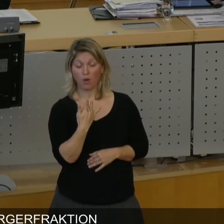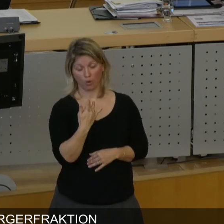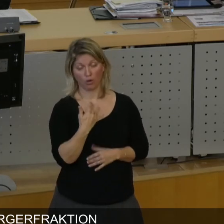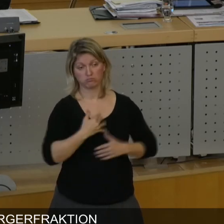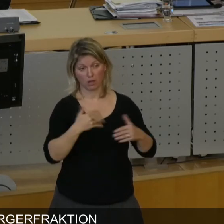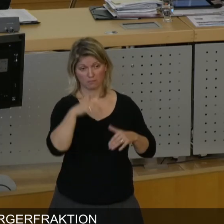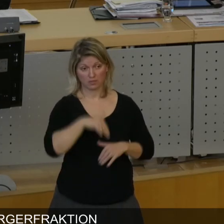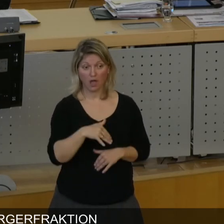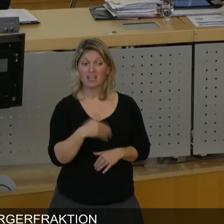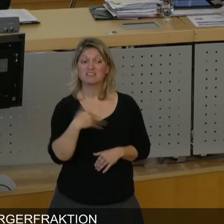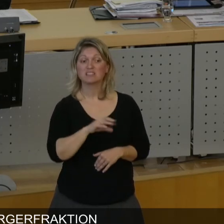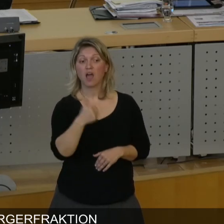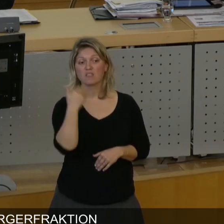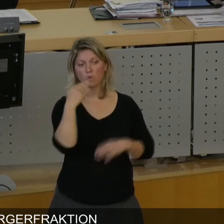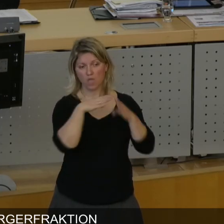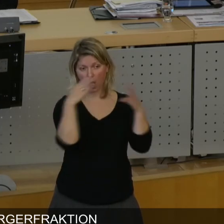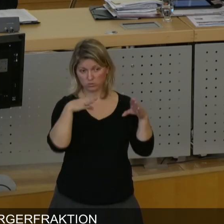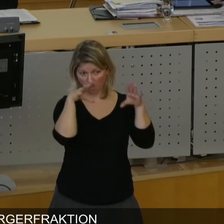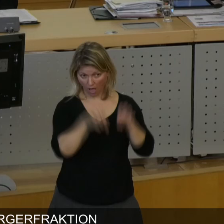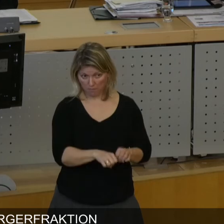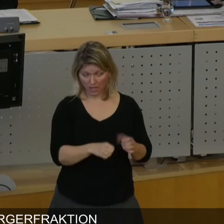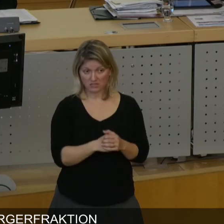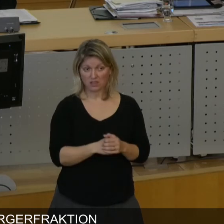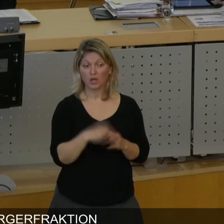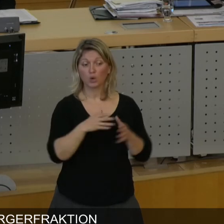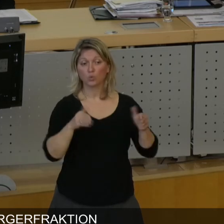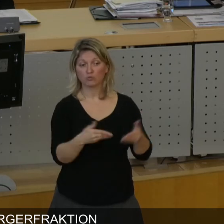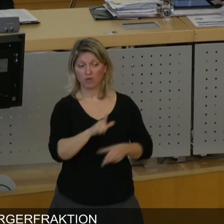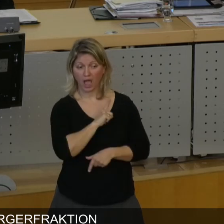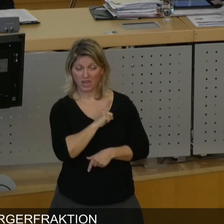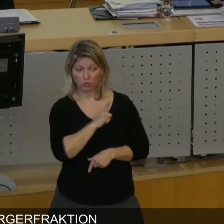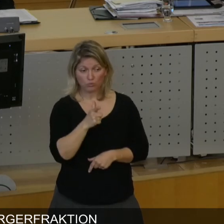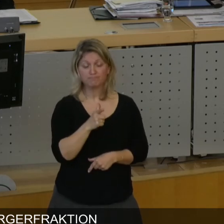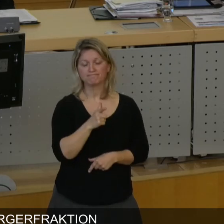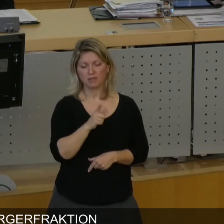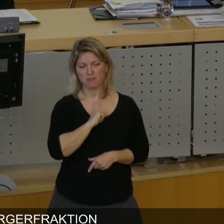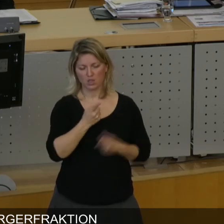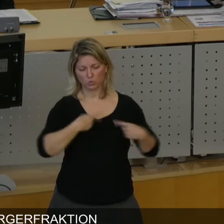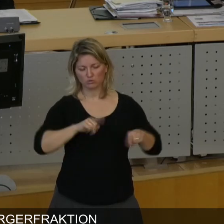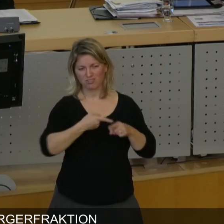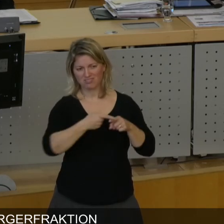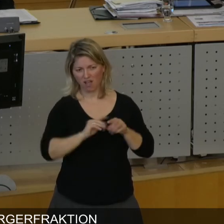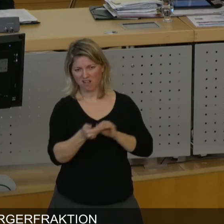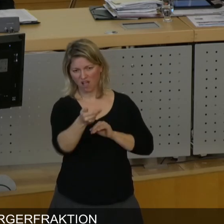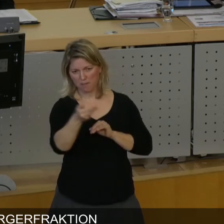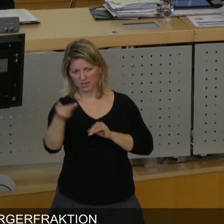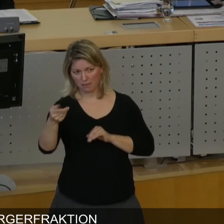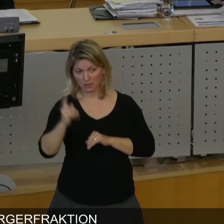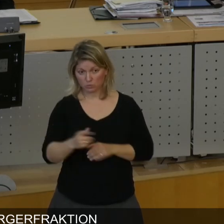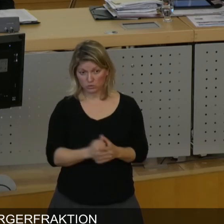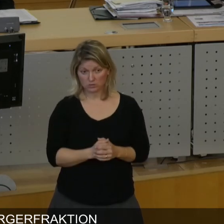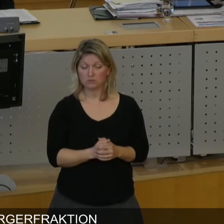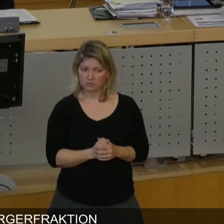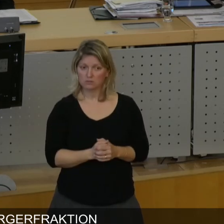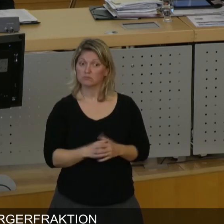Ein Haus muss abgerissen werden, ein Wohnhaus muss abgerissen werden. Viele Grundstückseigentümer müssen Teile von ihrem Grundstück abgeben. Und das hat man gewusst, als man eine solche